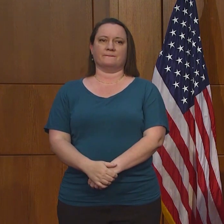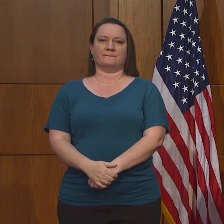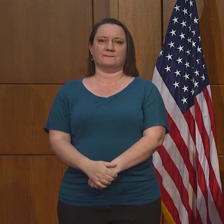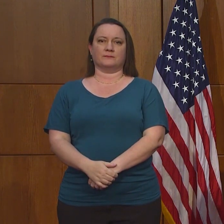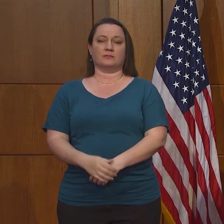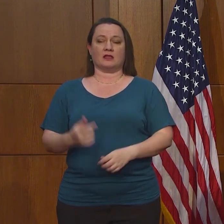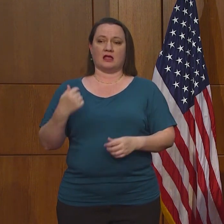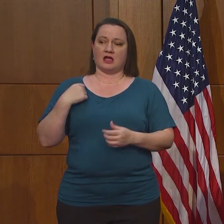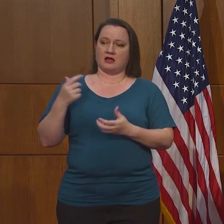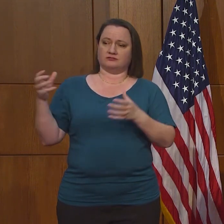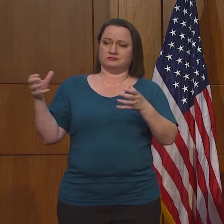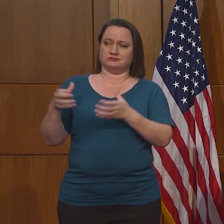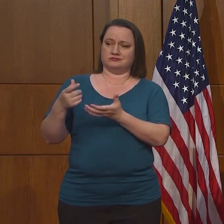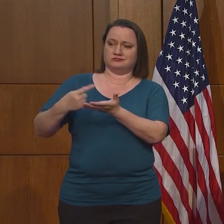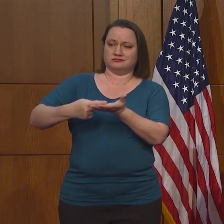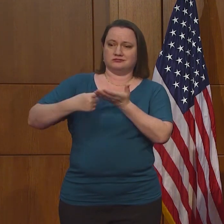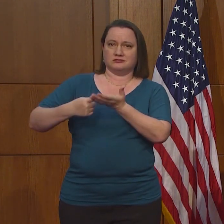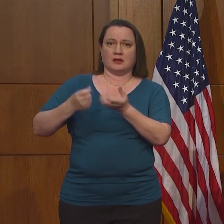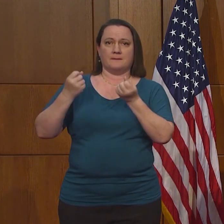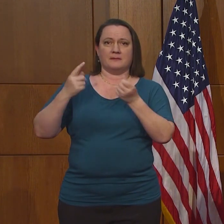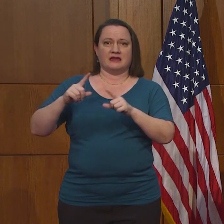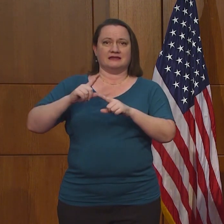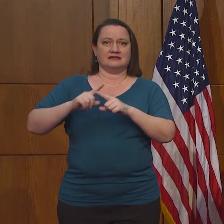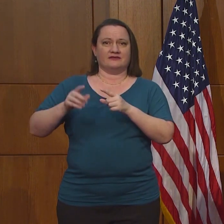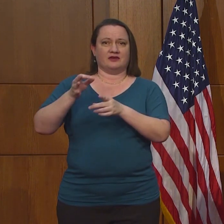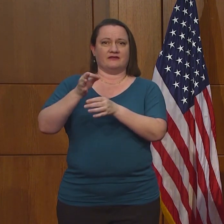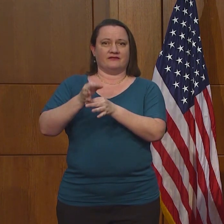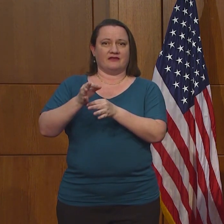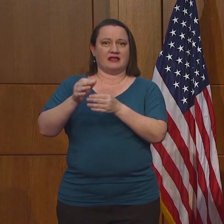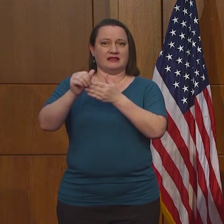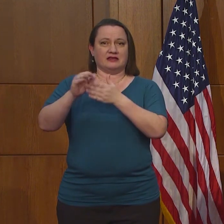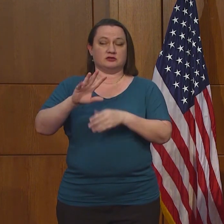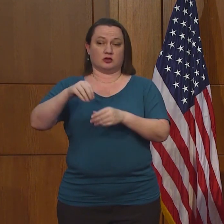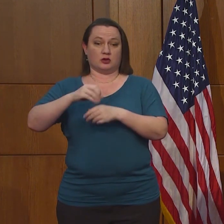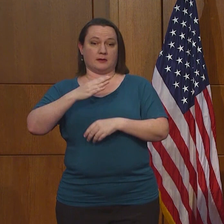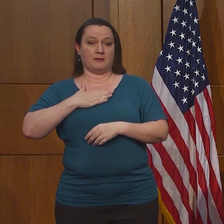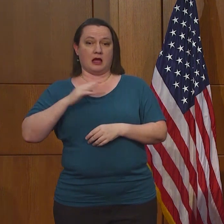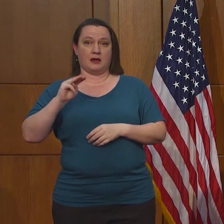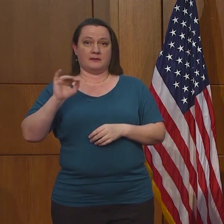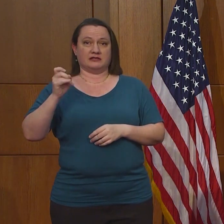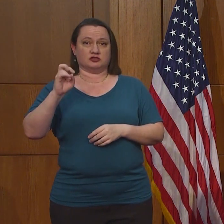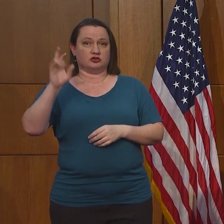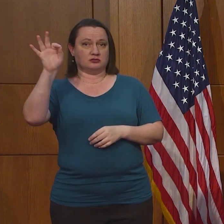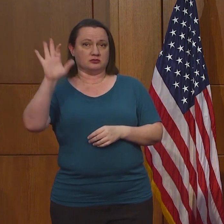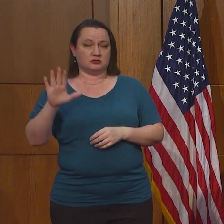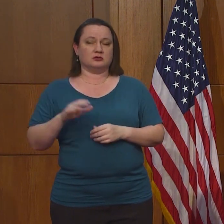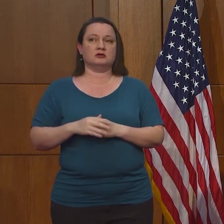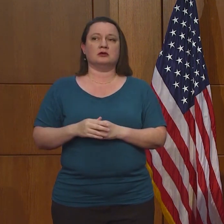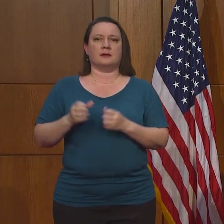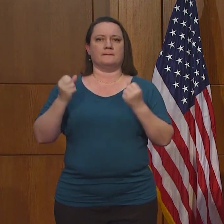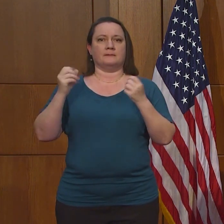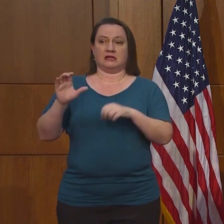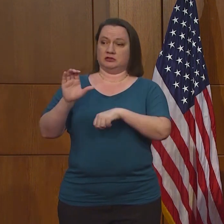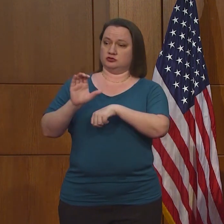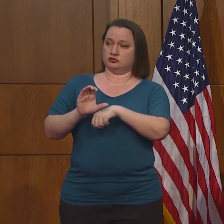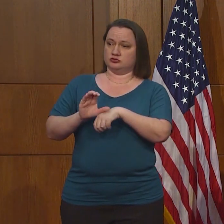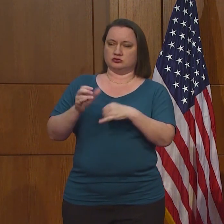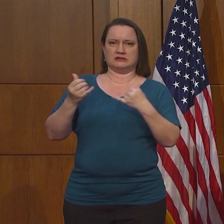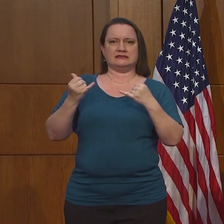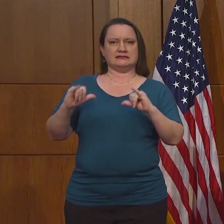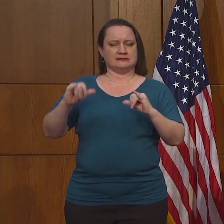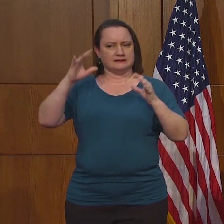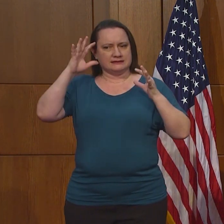hablado con muchos líderes religiosos, incluido mi pastor, y ellos